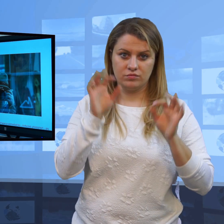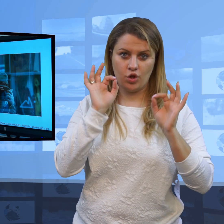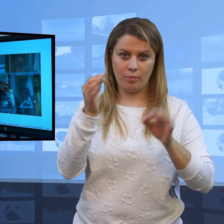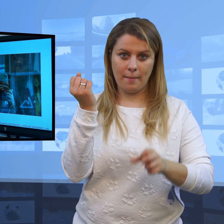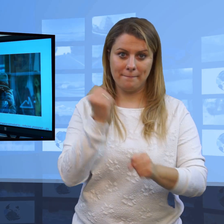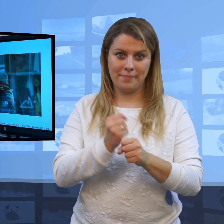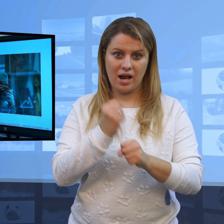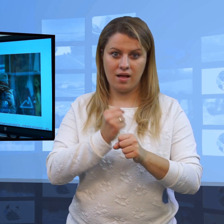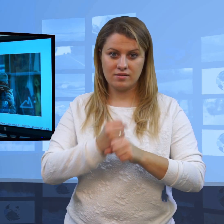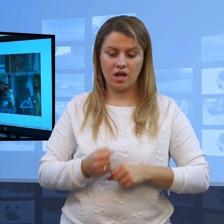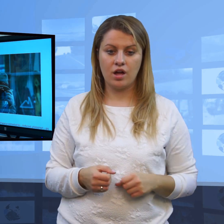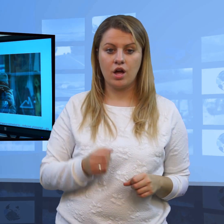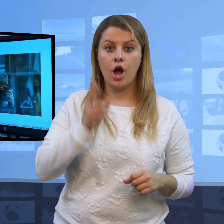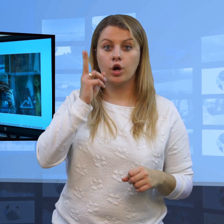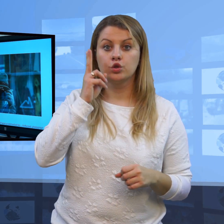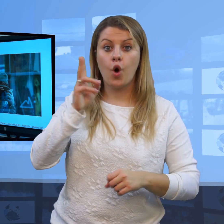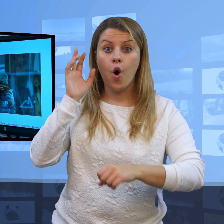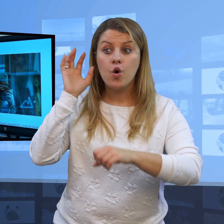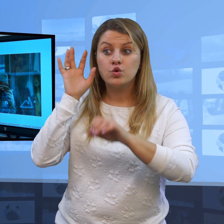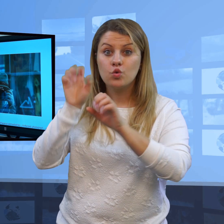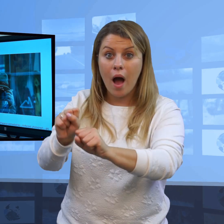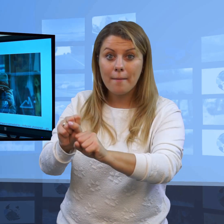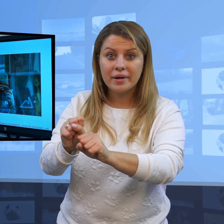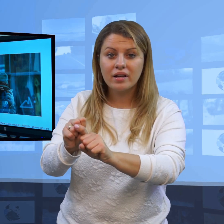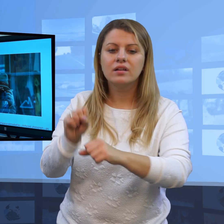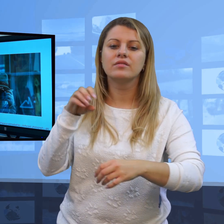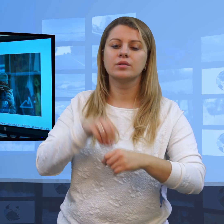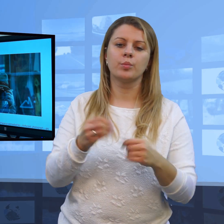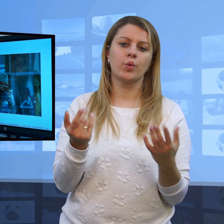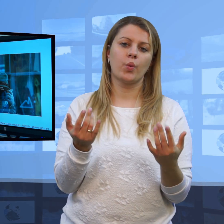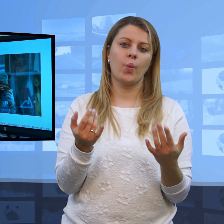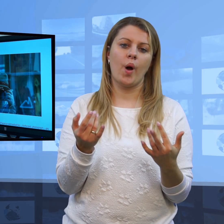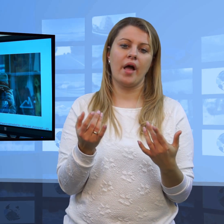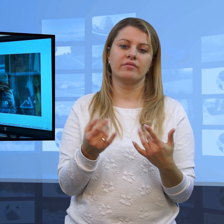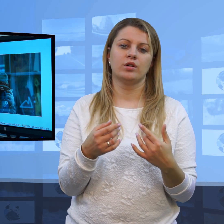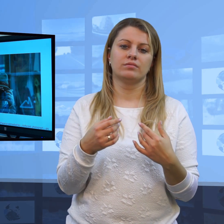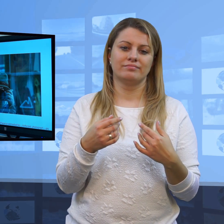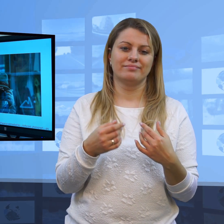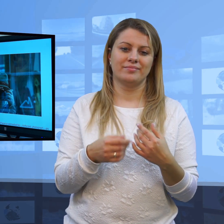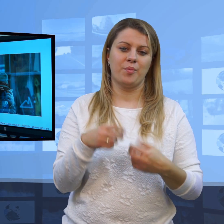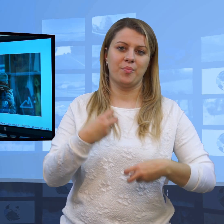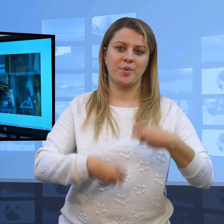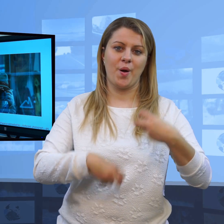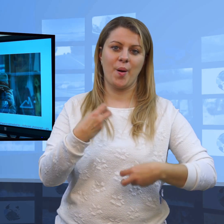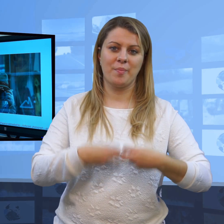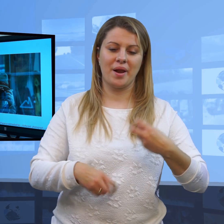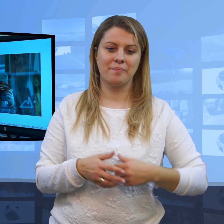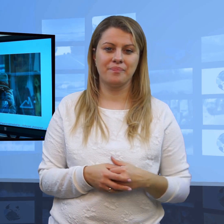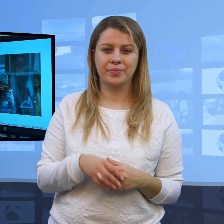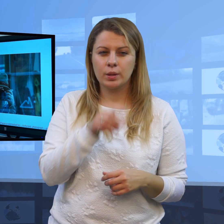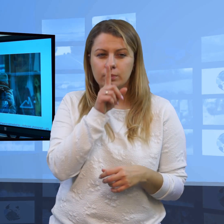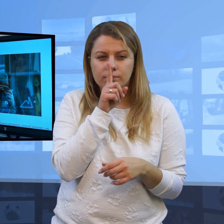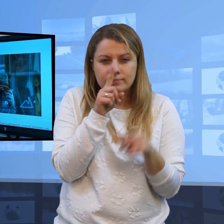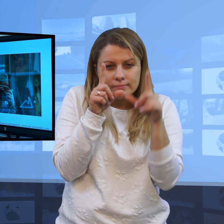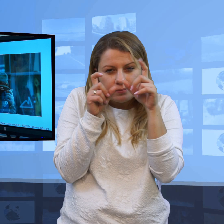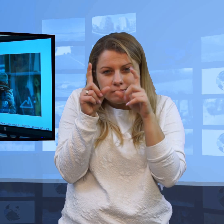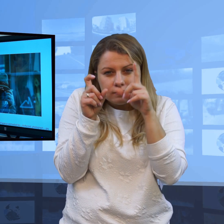Za to można mieć kłopoty z prawem. I wielu fotografów, którzy robią takie zdjęcia z ukrycia, czy wiele